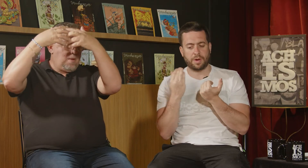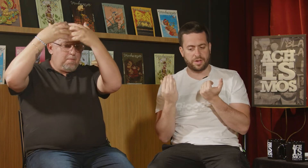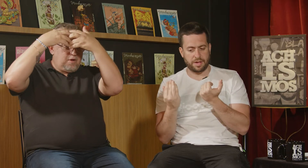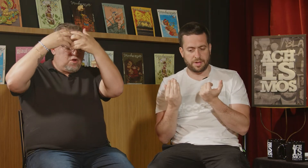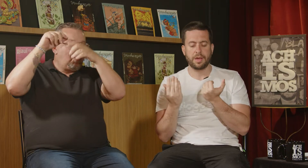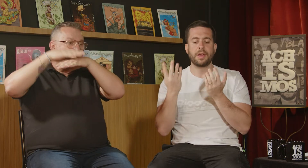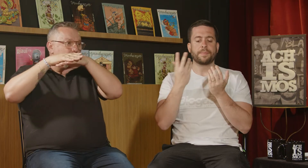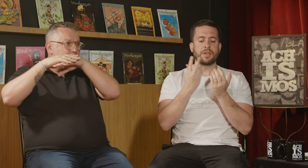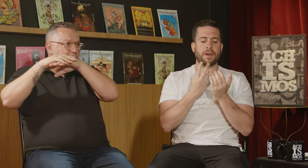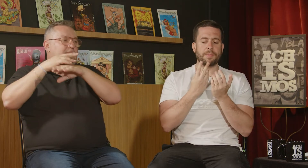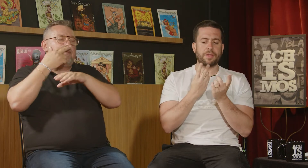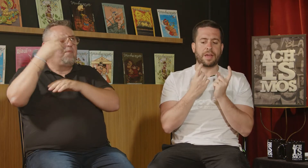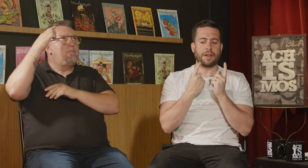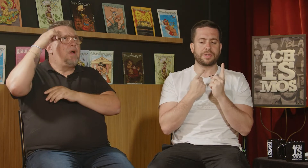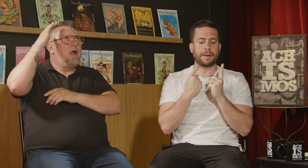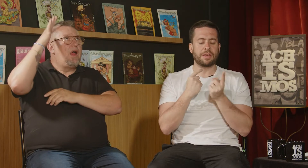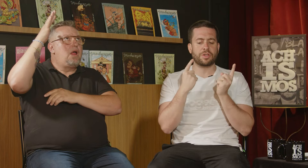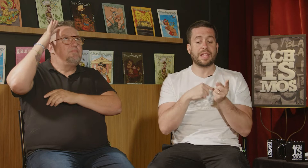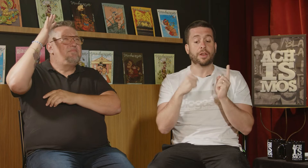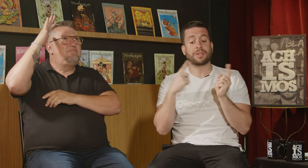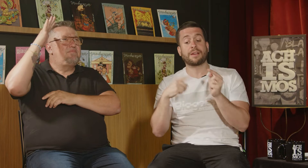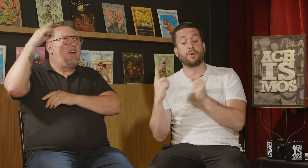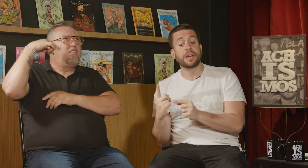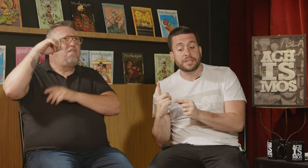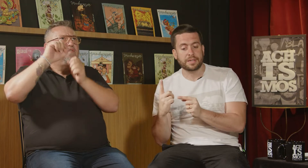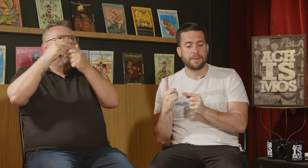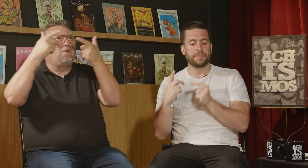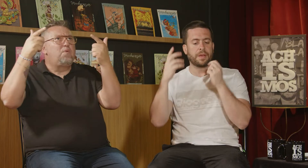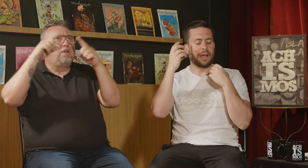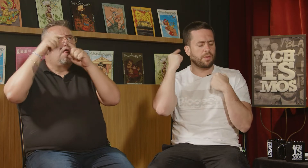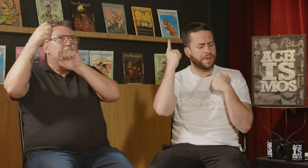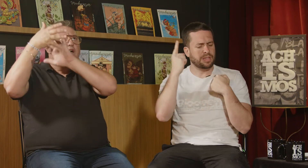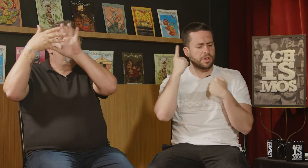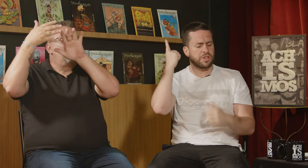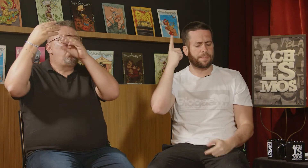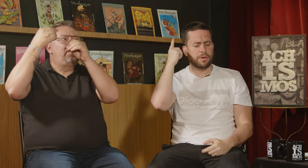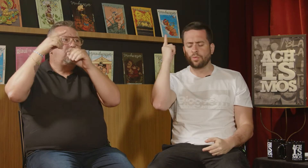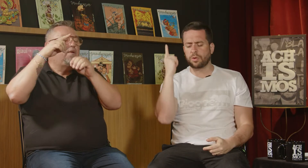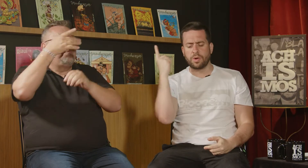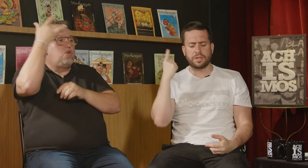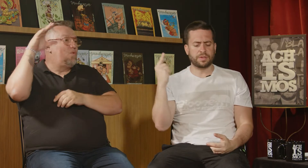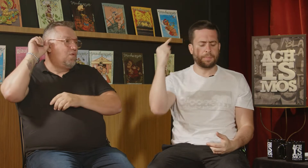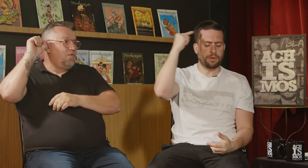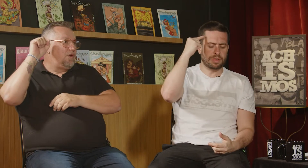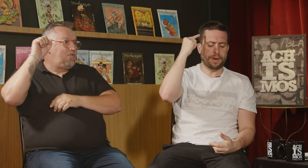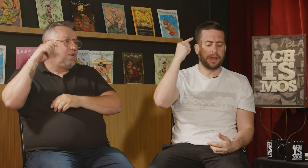com a gente e geralmente a nossa mente tem a nossa voz. Ela conversa com a gente, ela pergunta coisas, você pergunta pra ela,